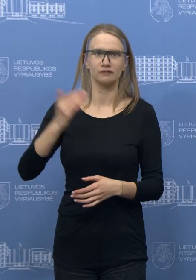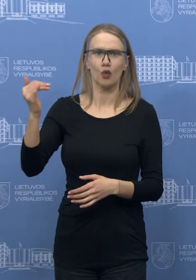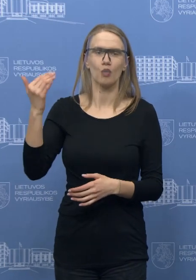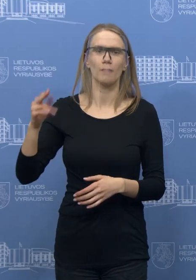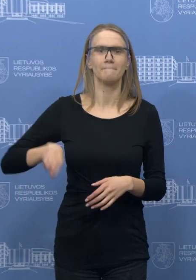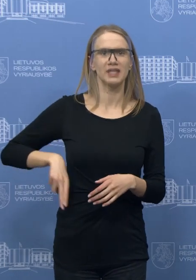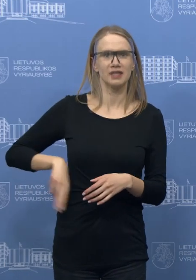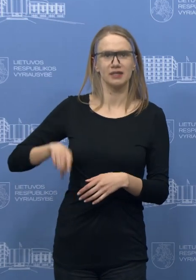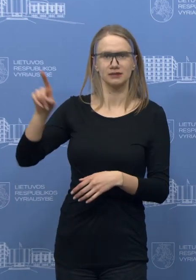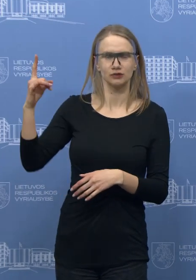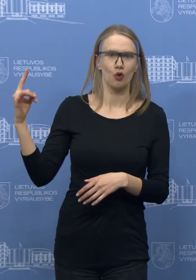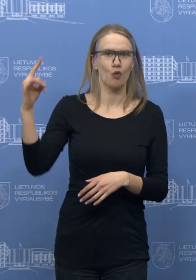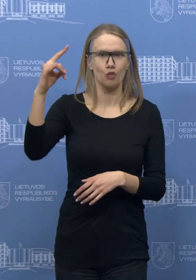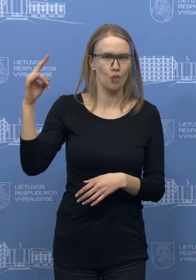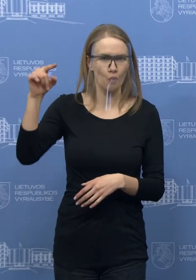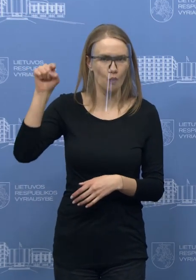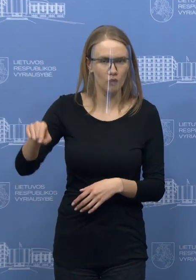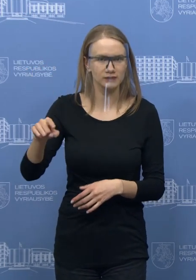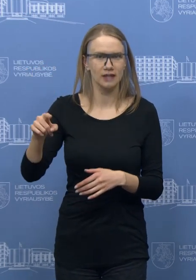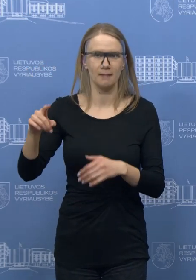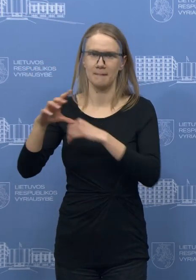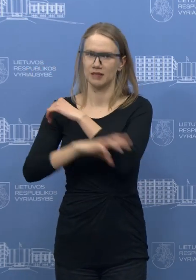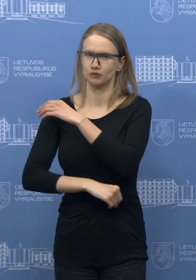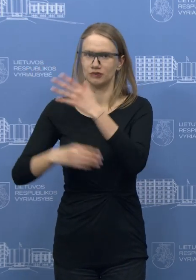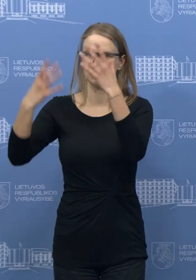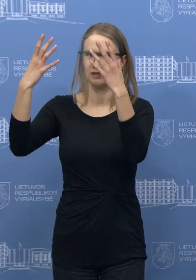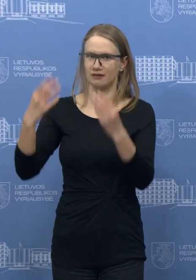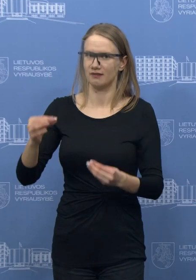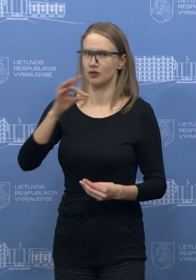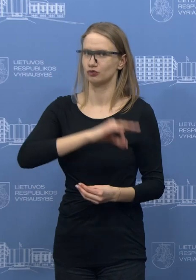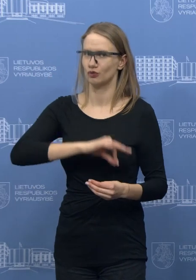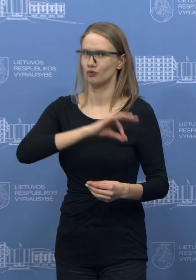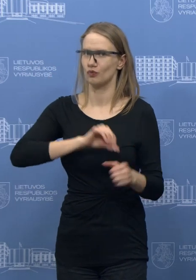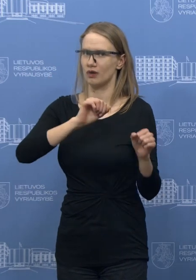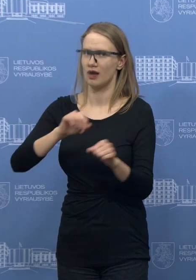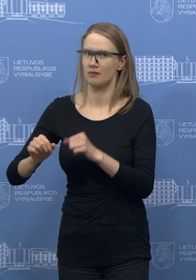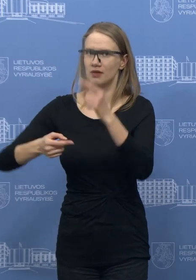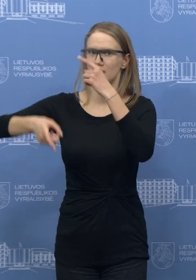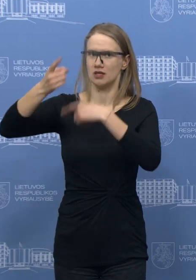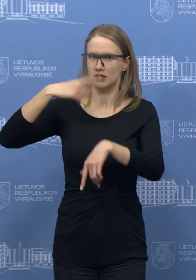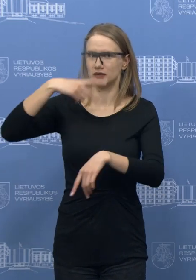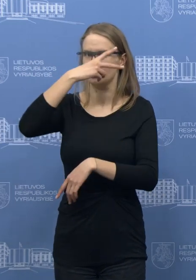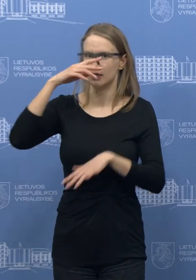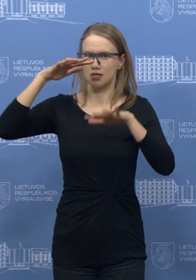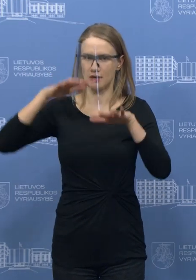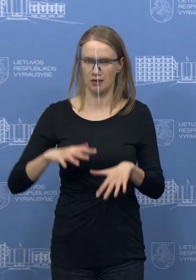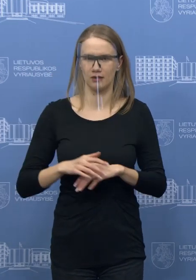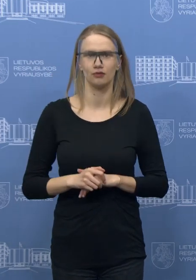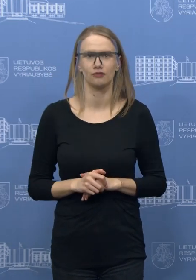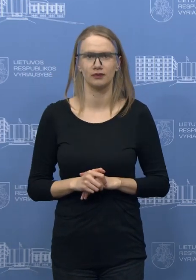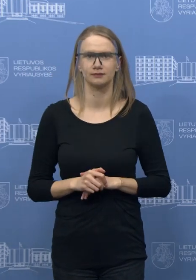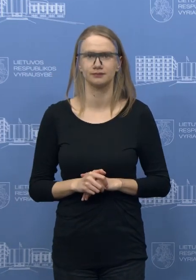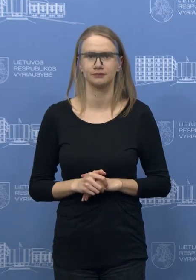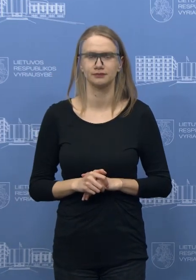paskutinę galimybę tą išnaudoti. Kiekiai srautai nėra dideli. Iš esmės, jeigu kalbėtume apie sausamos transportą ir